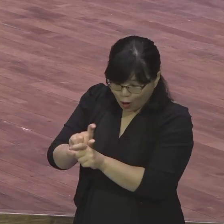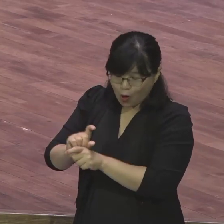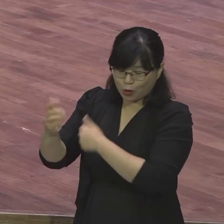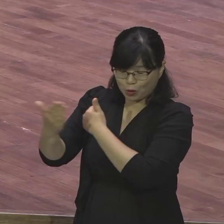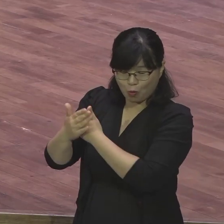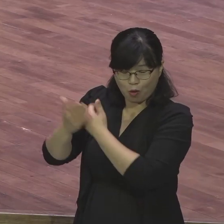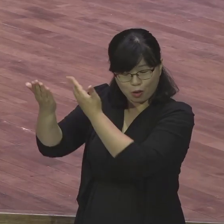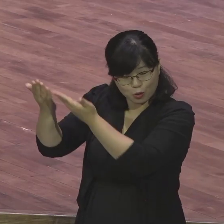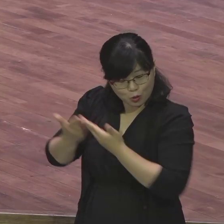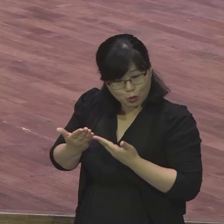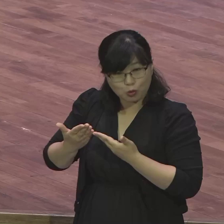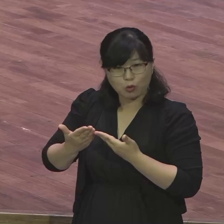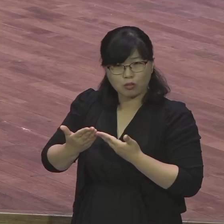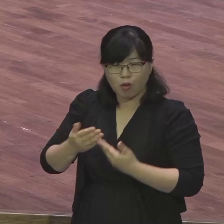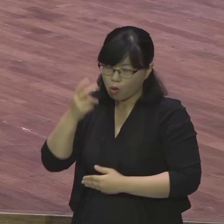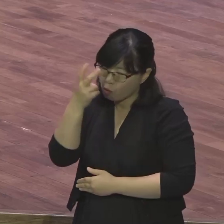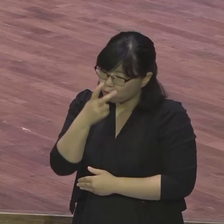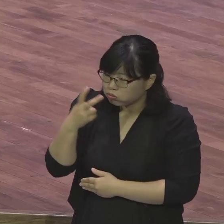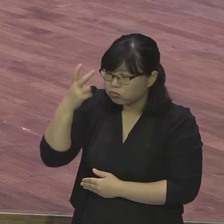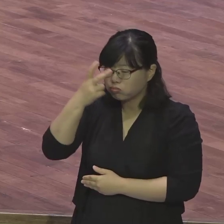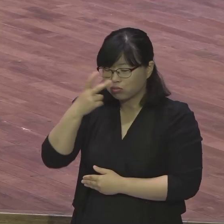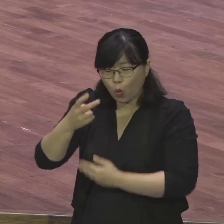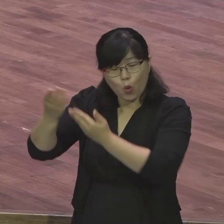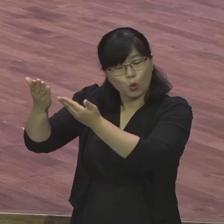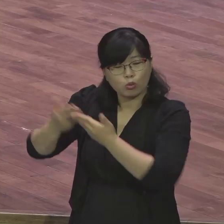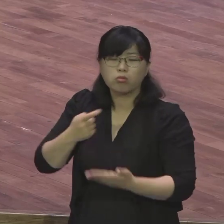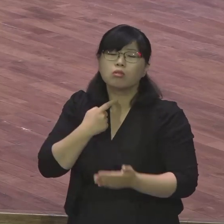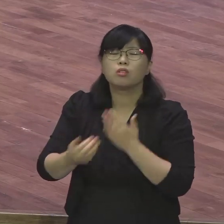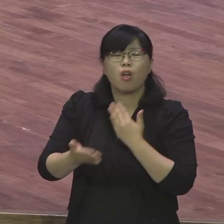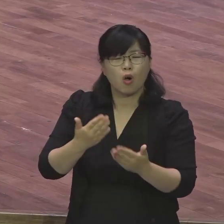도우시고 지키시고 인도하시고 계신 걸 매일매일 체험하거든요